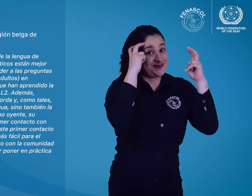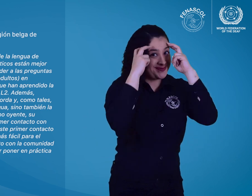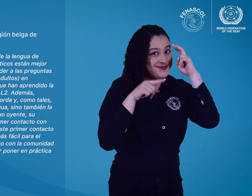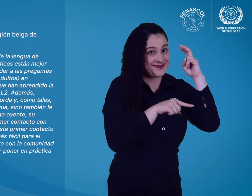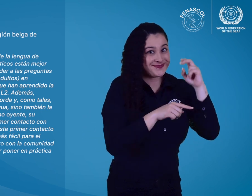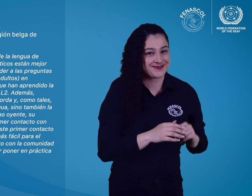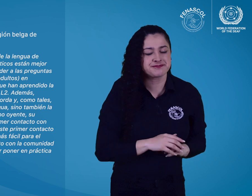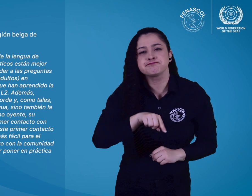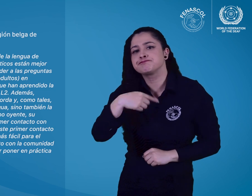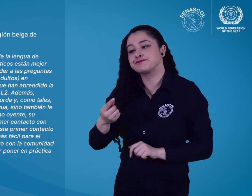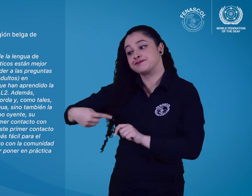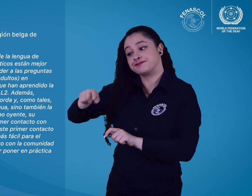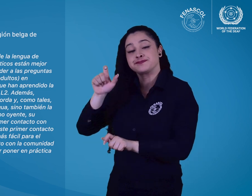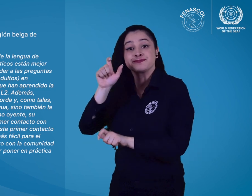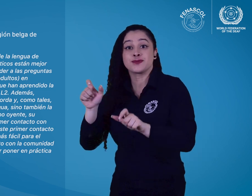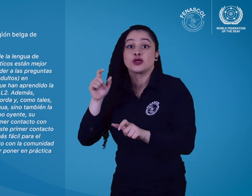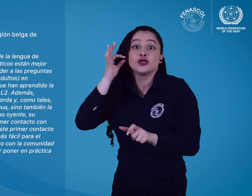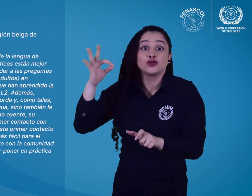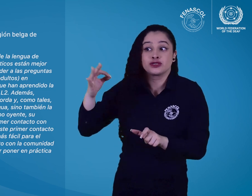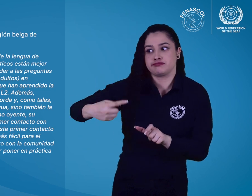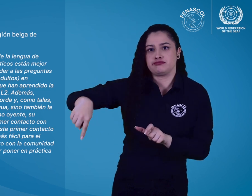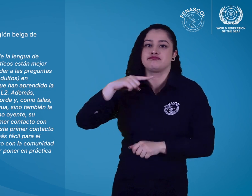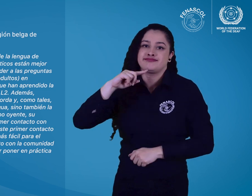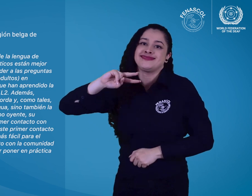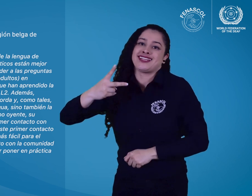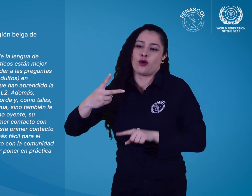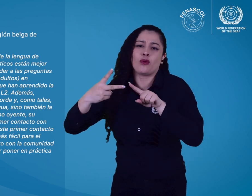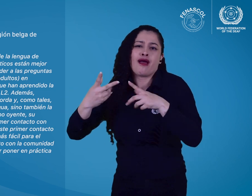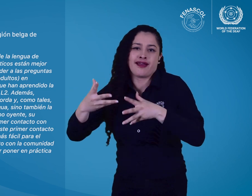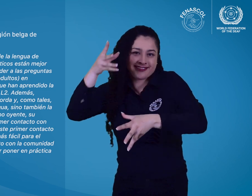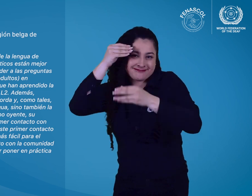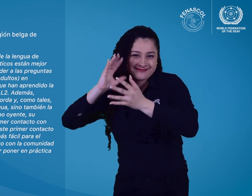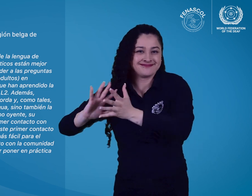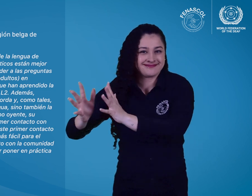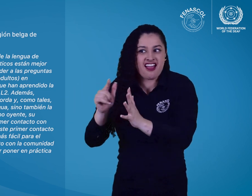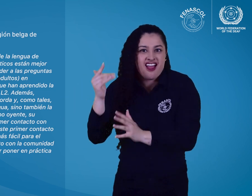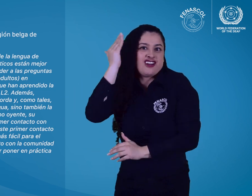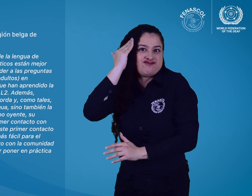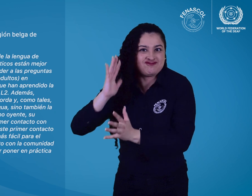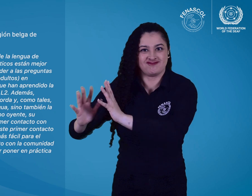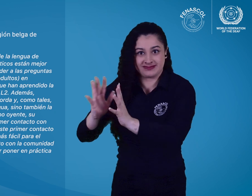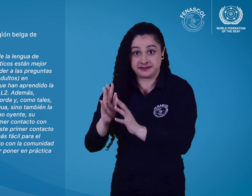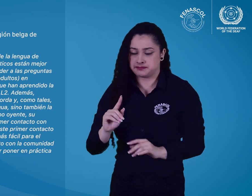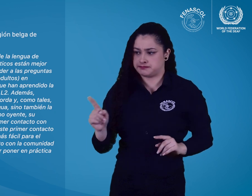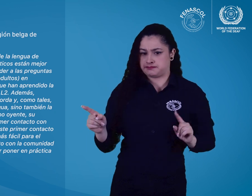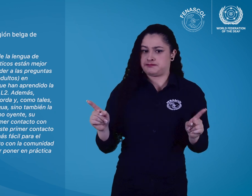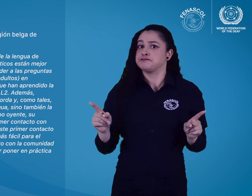situados o equipados para responder a las preguntas de los estudiantes o aprendices